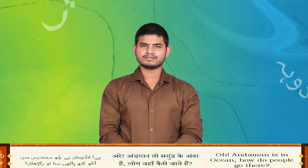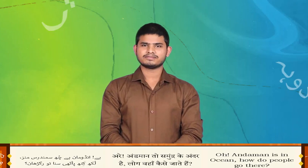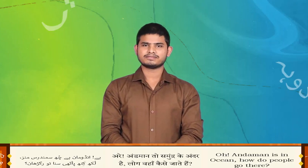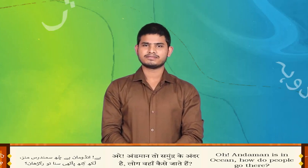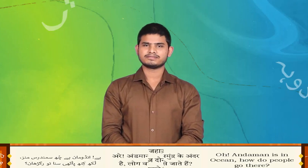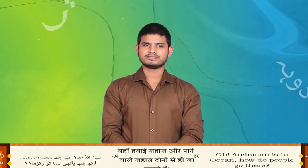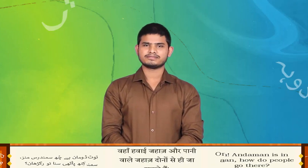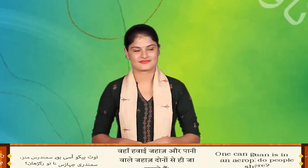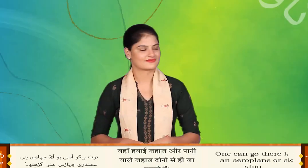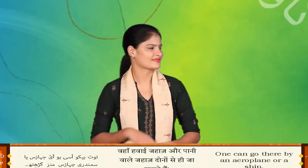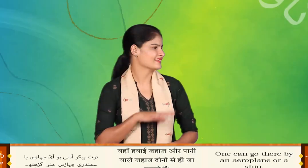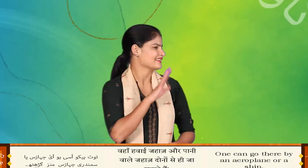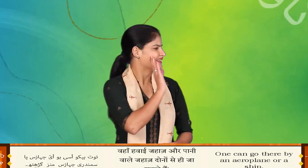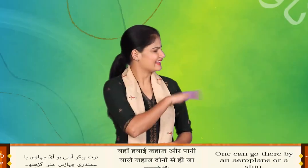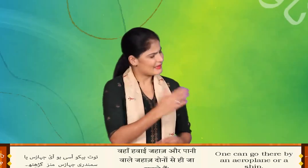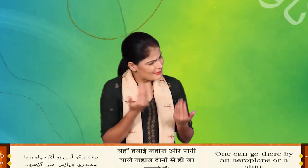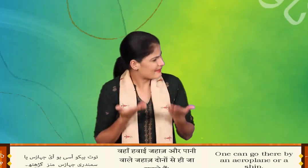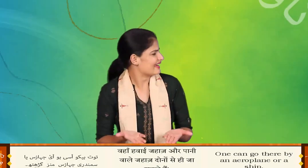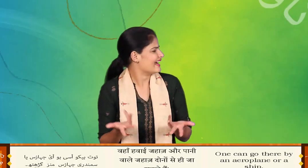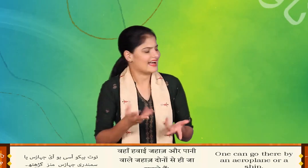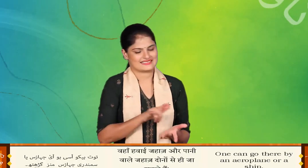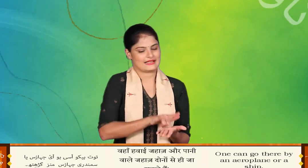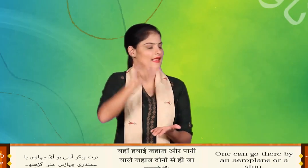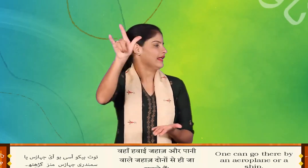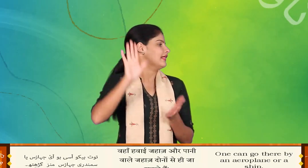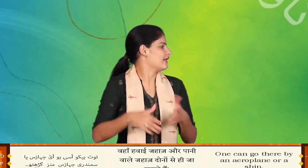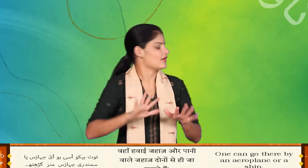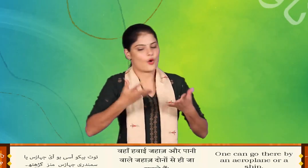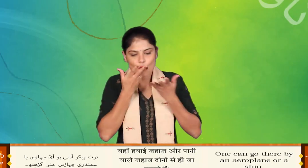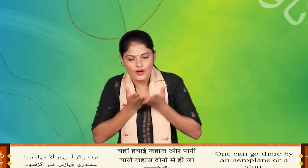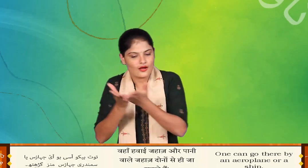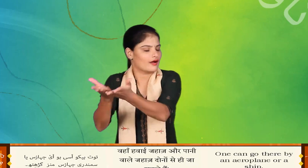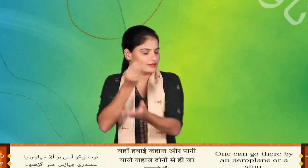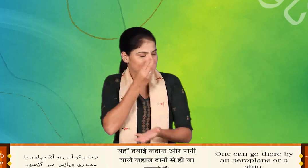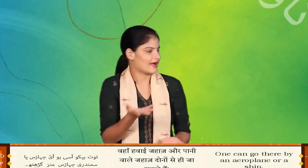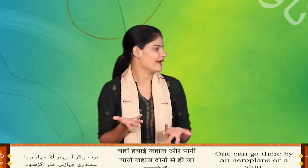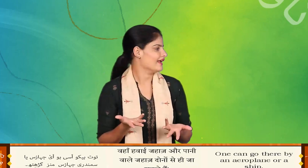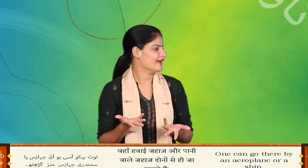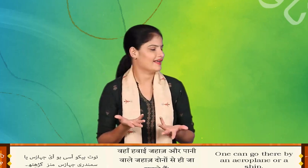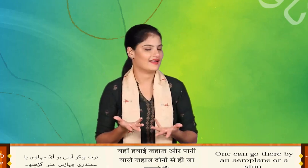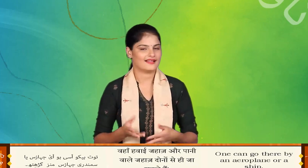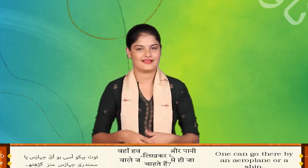तोथ हको अस हवाई जहाजस या समंद्रे जहाजस मन्च गचित